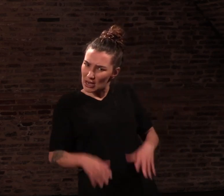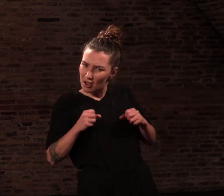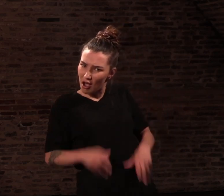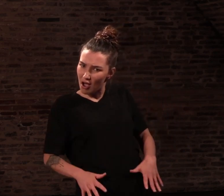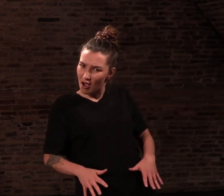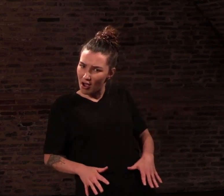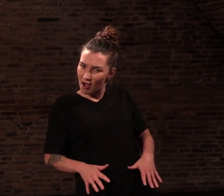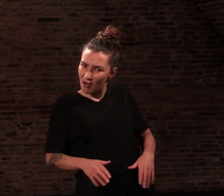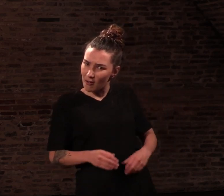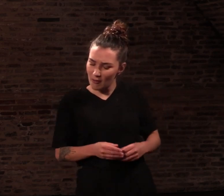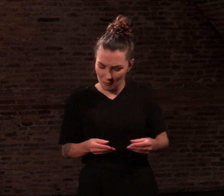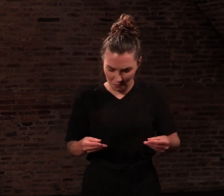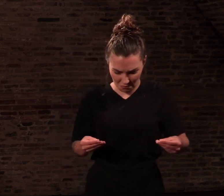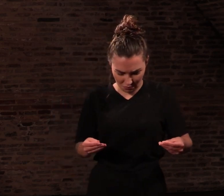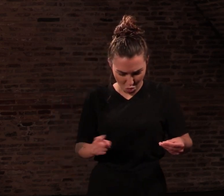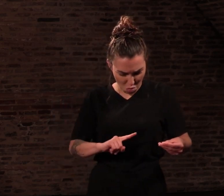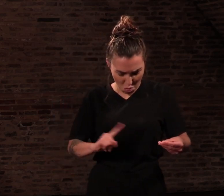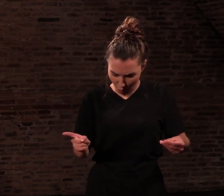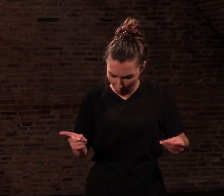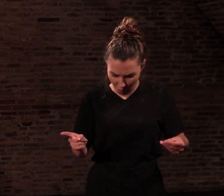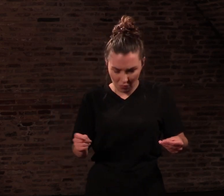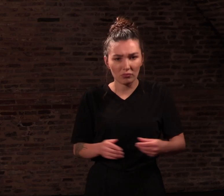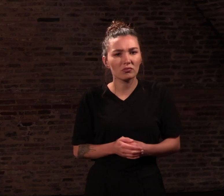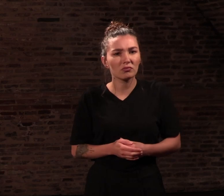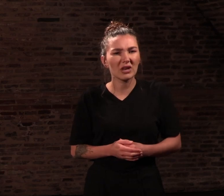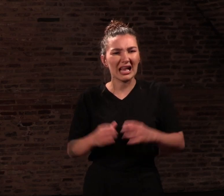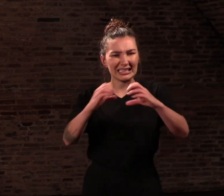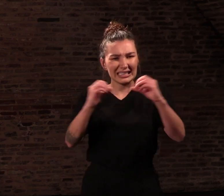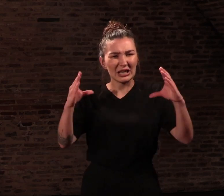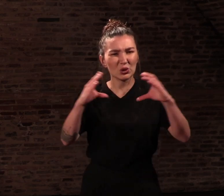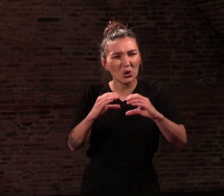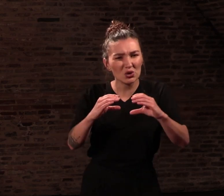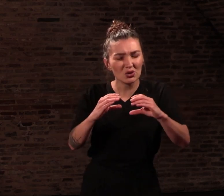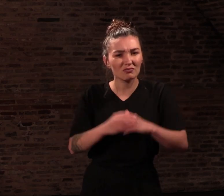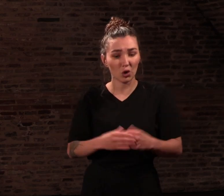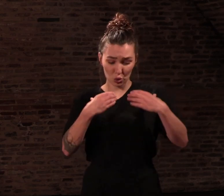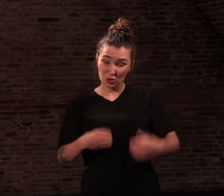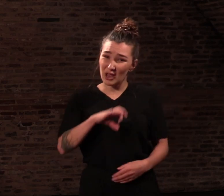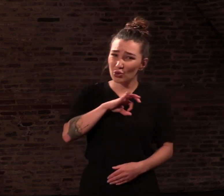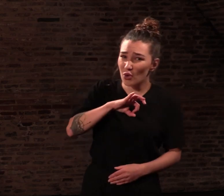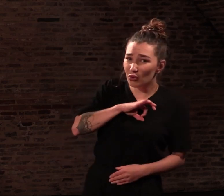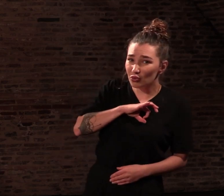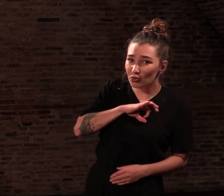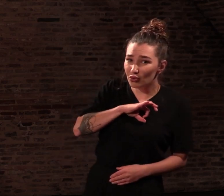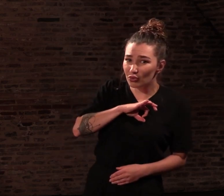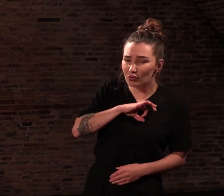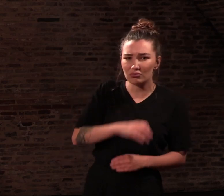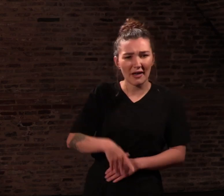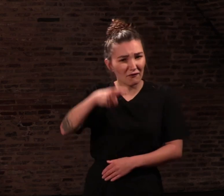choléra ? Non. Le tétanos, la tuberculose, la fièvre jaune,